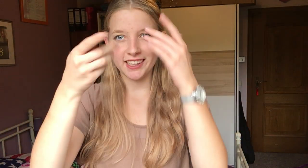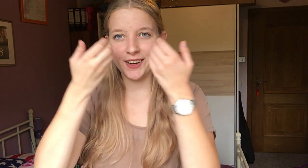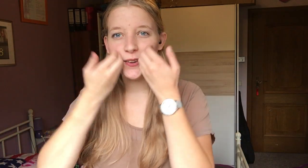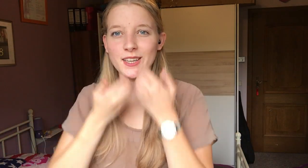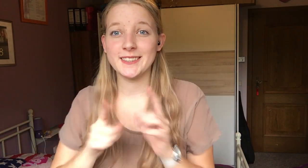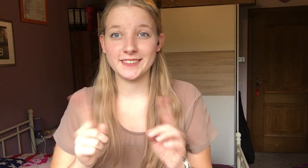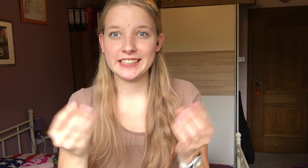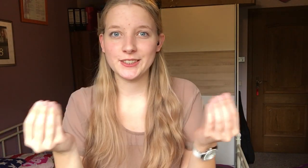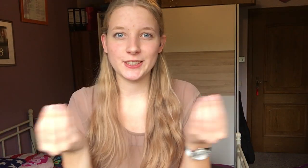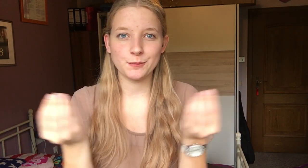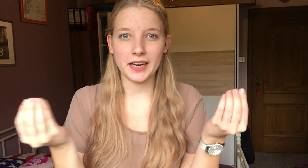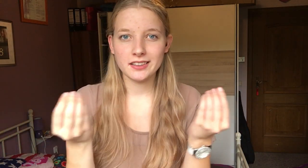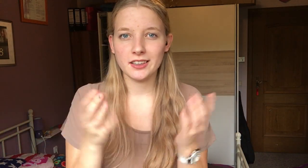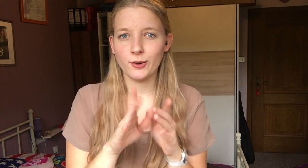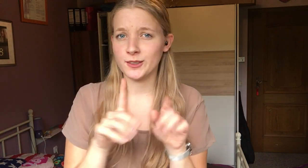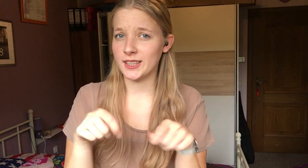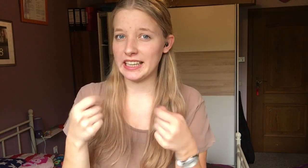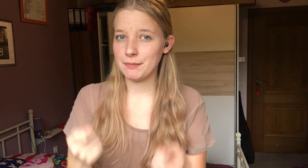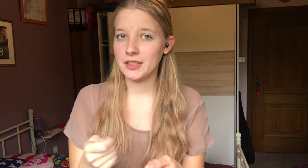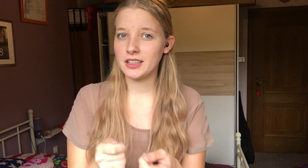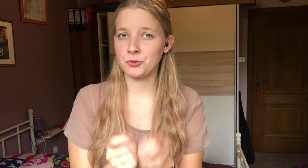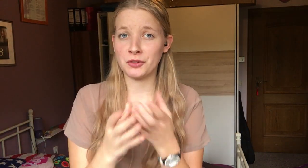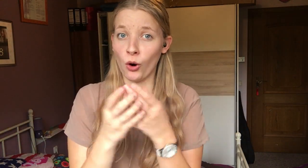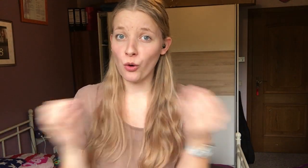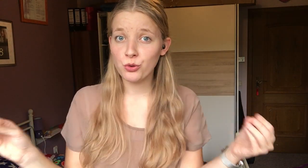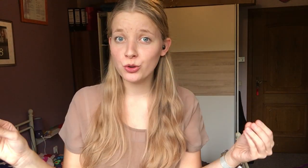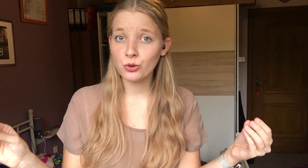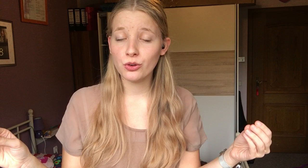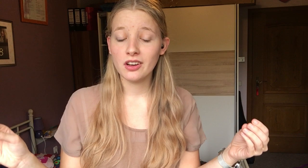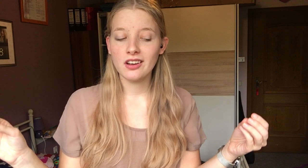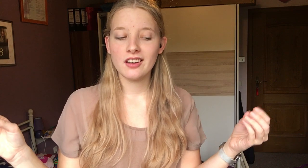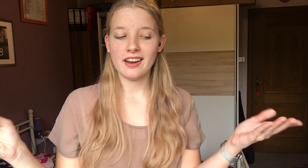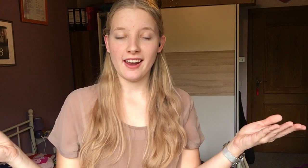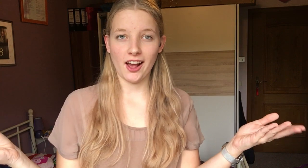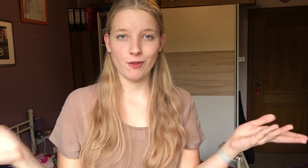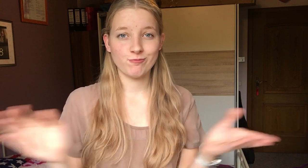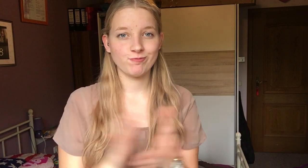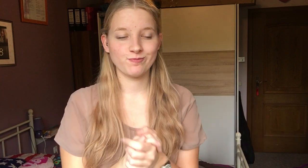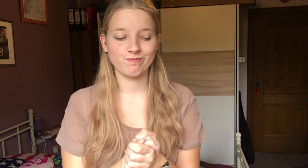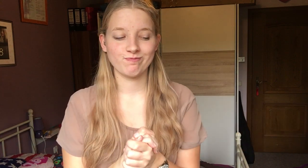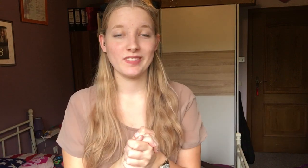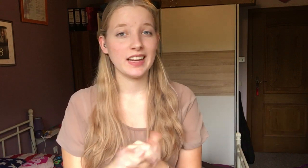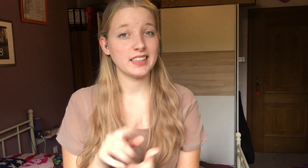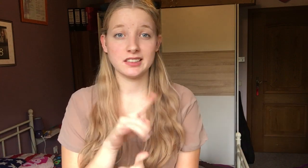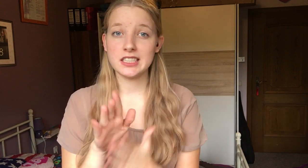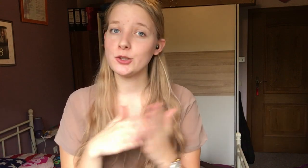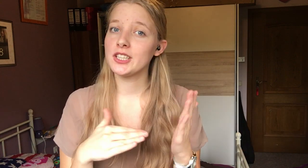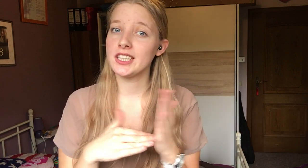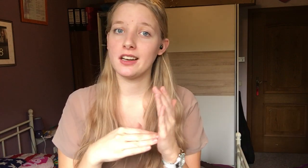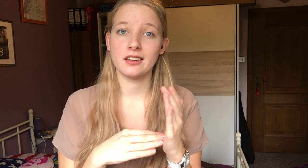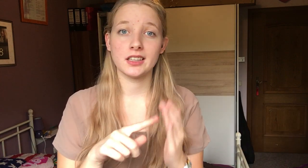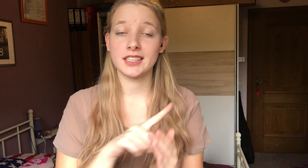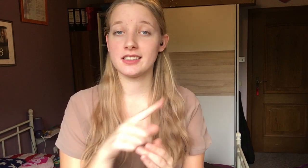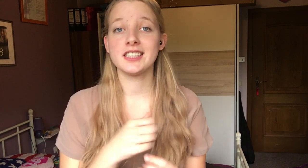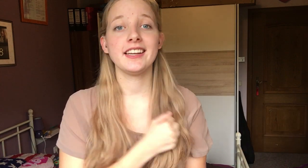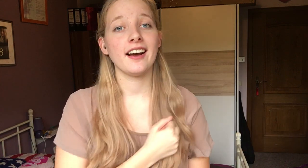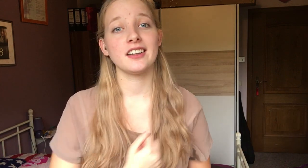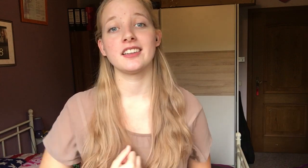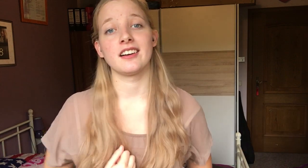Hallo, ihr Lieben, seid ihr schon gespannt, ob das Ergebnis, ob es eine Auflösung? Ja, es ist nicht Neuseeland, es ist nicht Kanada,